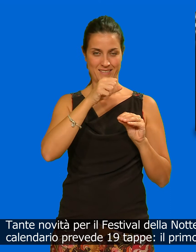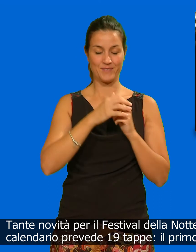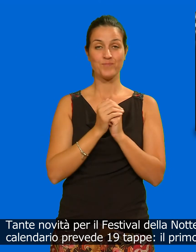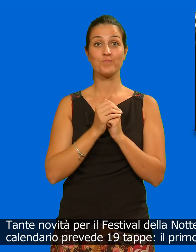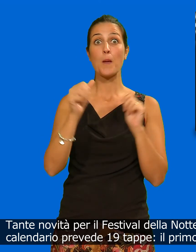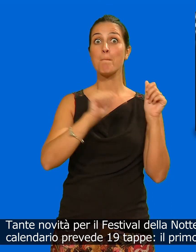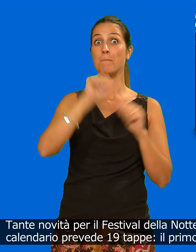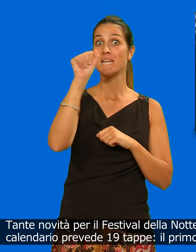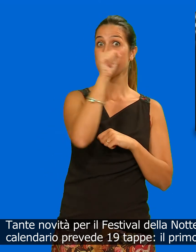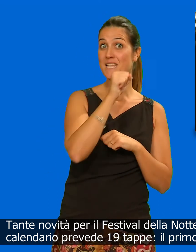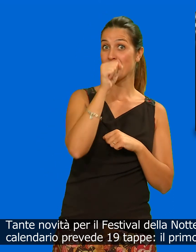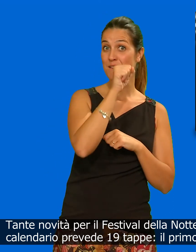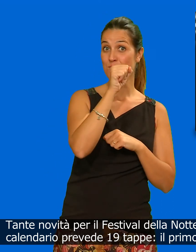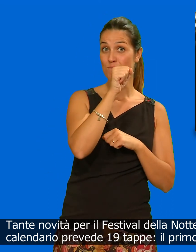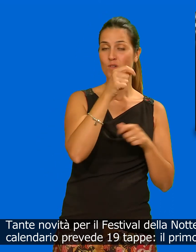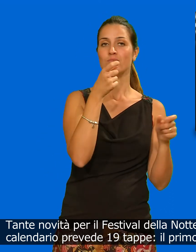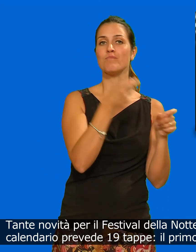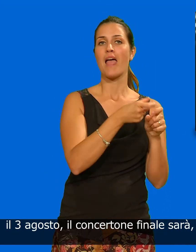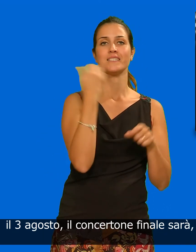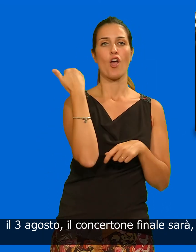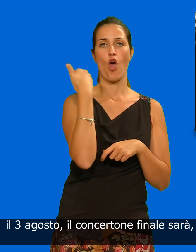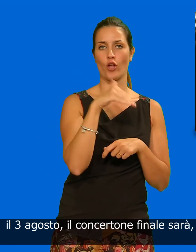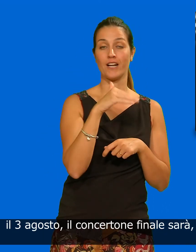il primo concerto si terrà ad otranto il 3 agosto